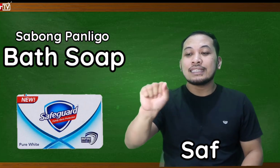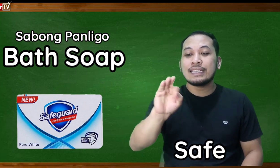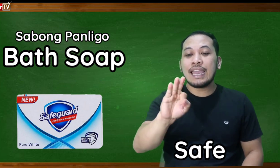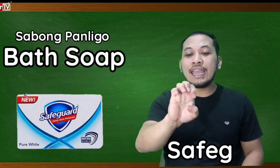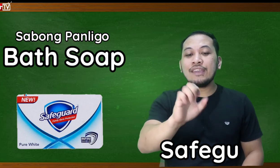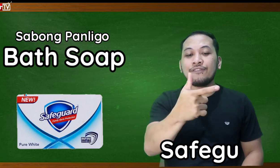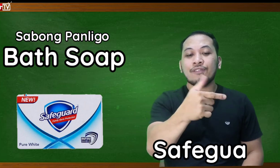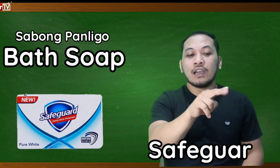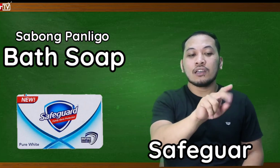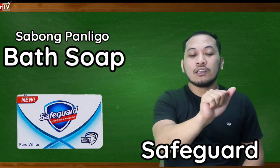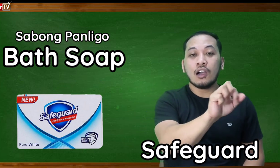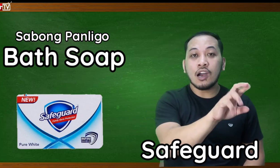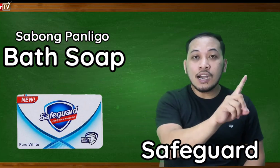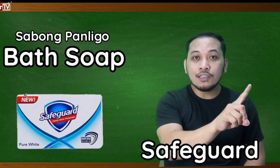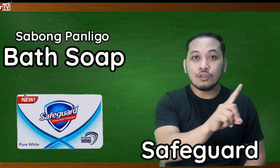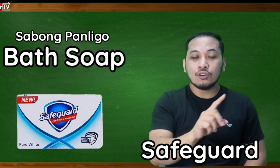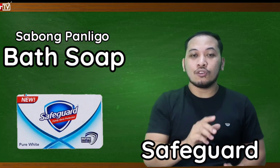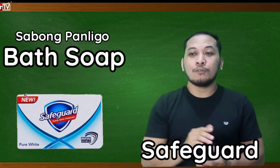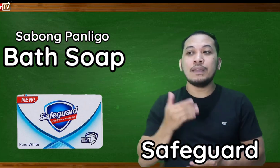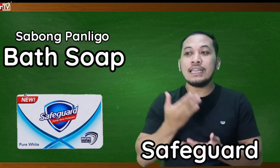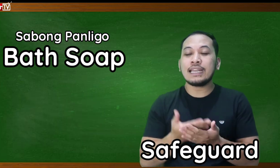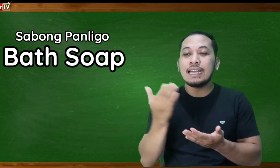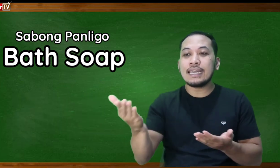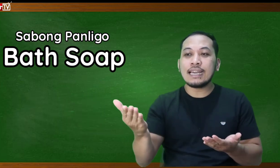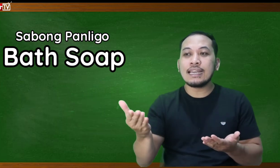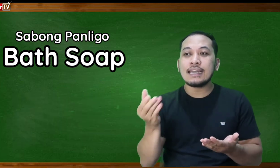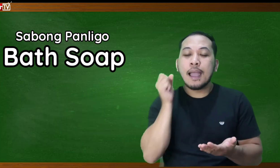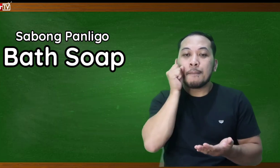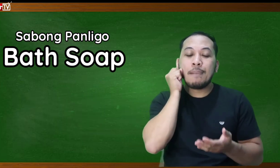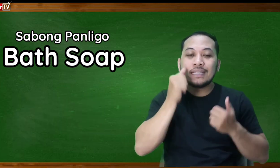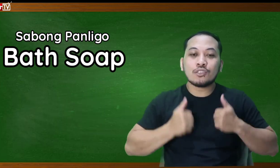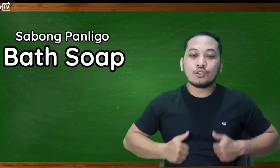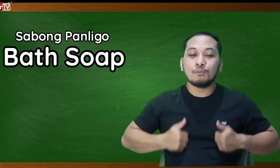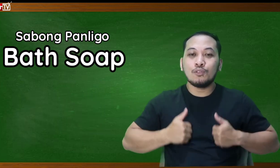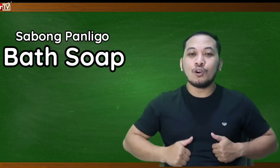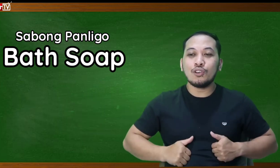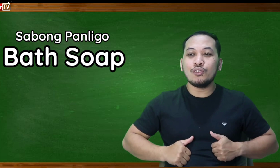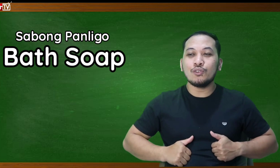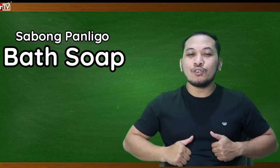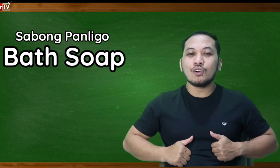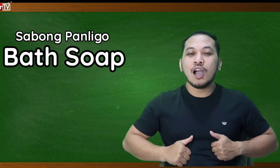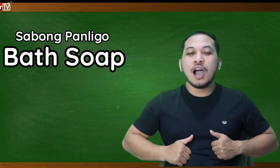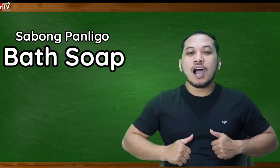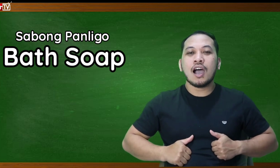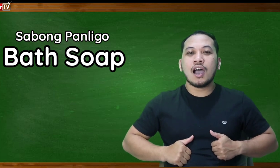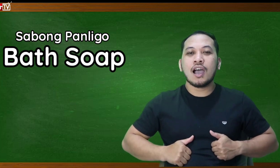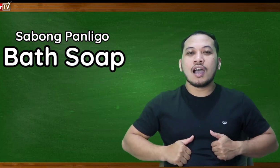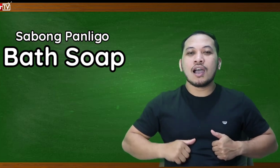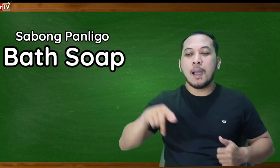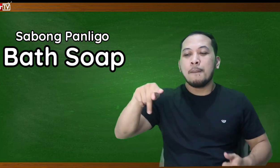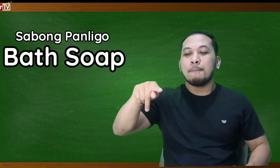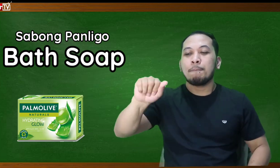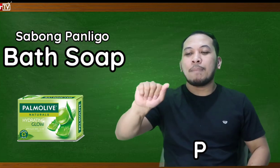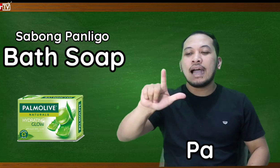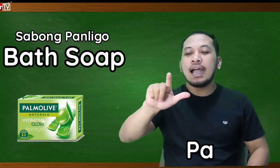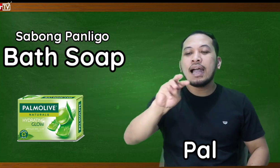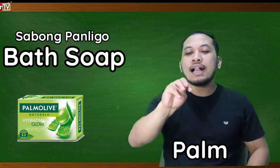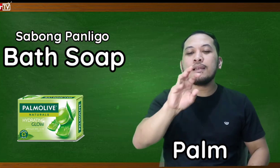safe guard o bili ka ng bath soap dun yung balm